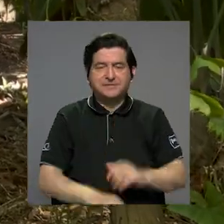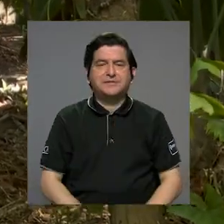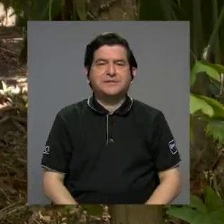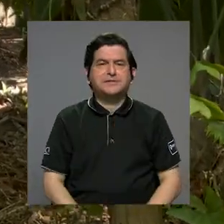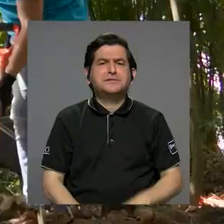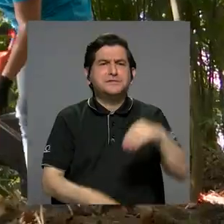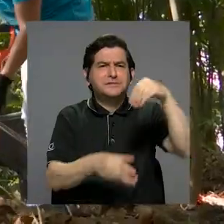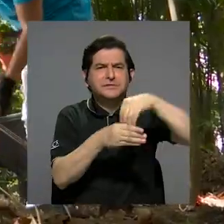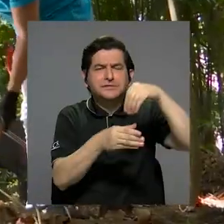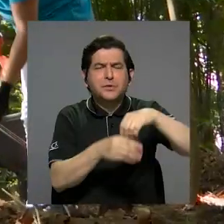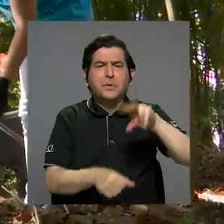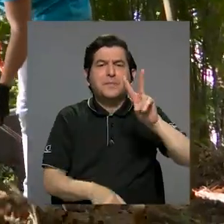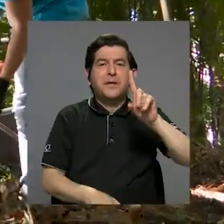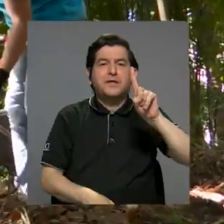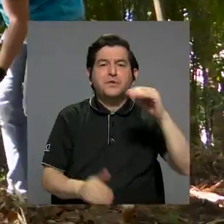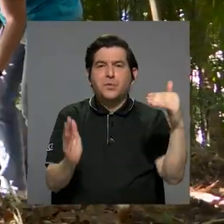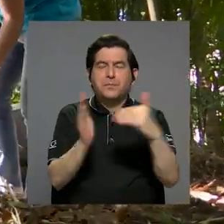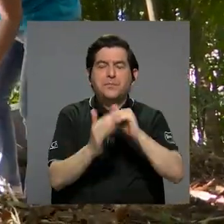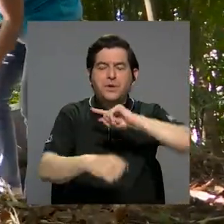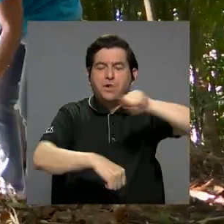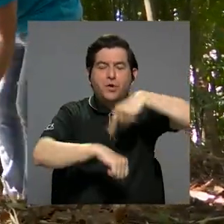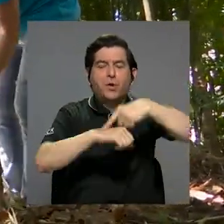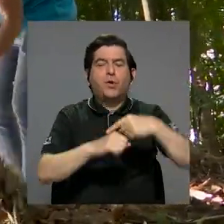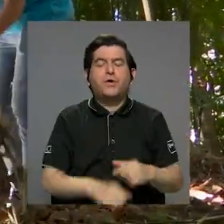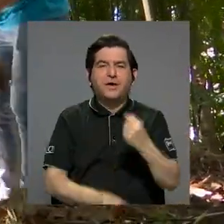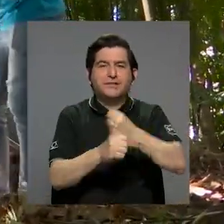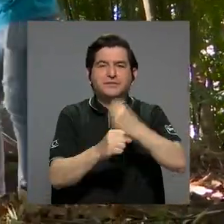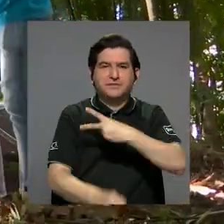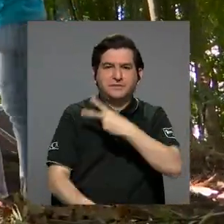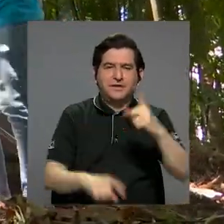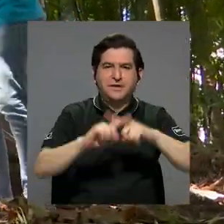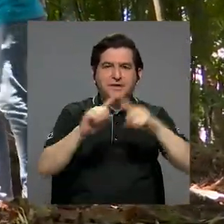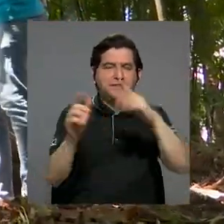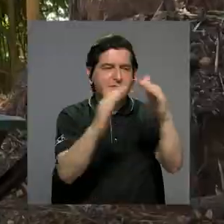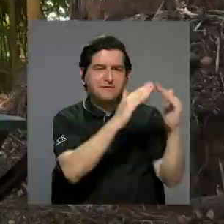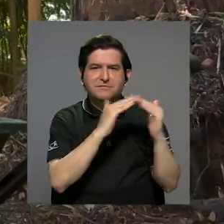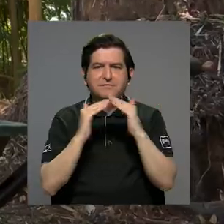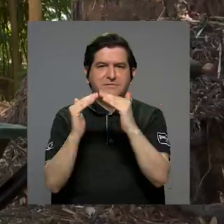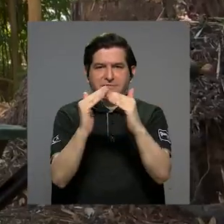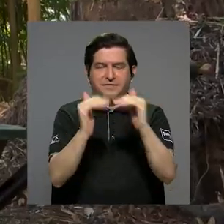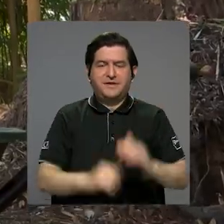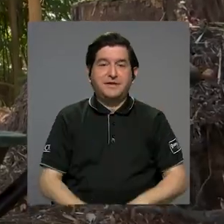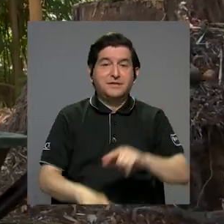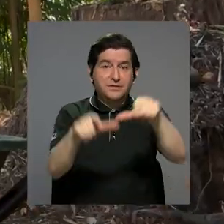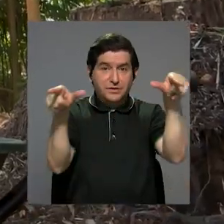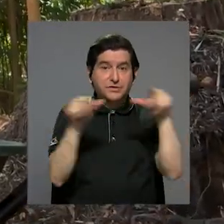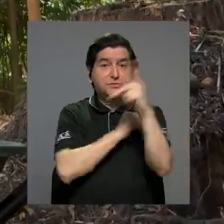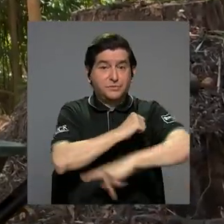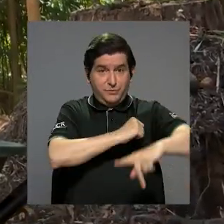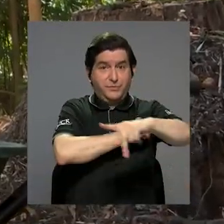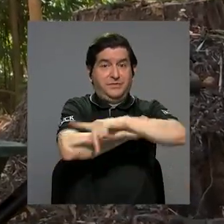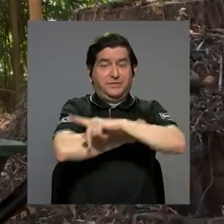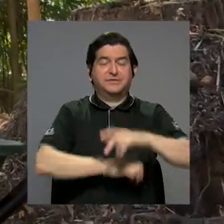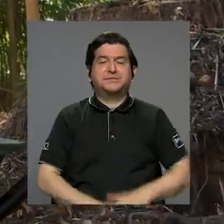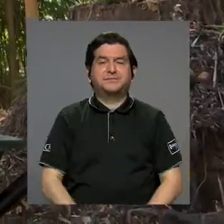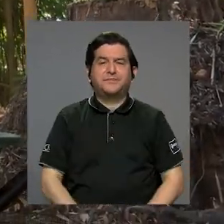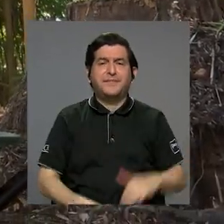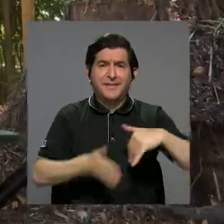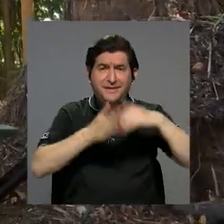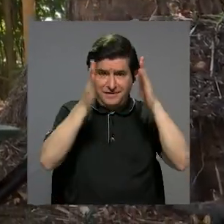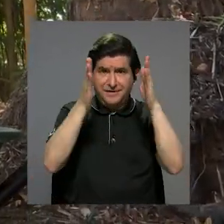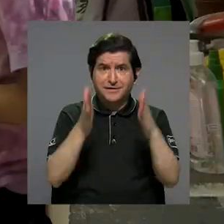Y se han aportado más de 21.000 horas voluntariado a diferentes comunidades y lugares en el país. Los